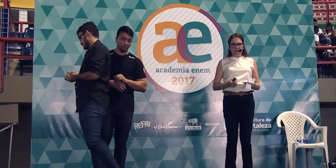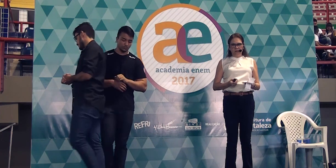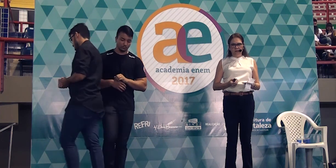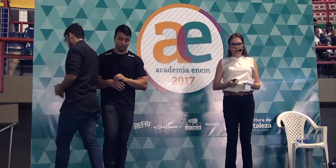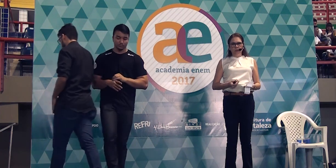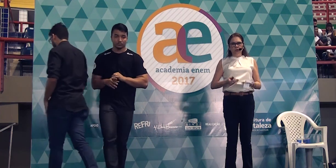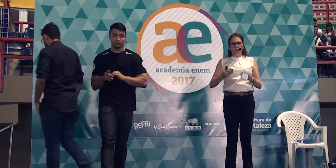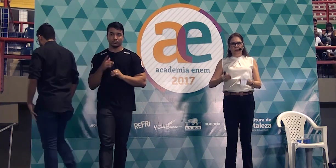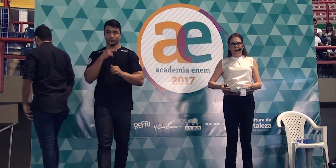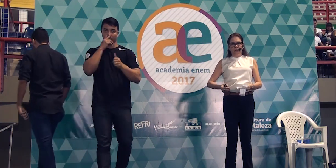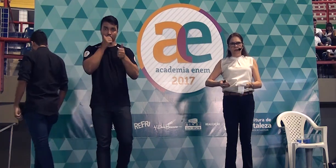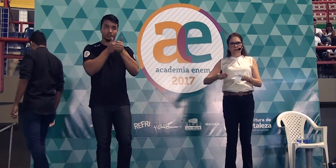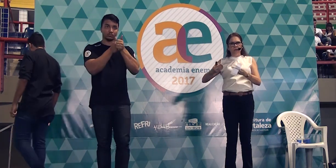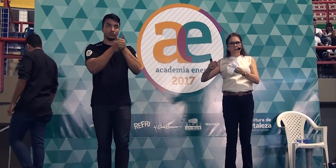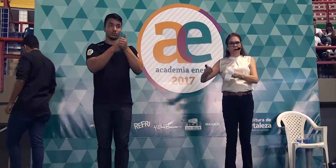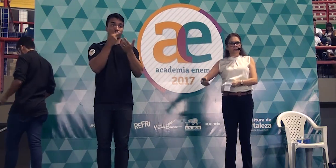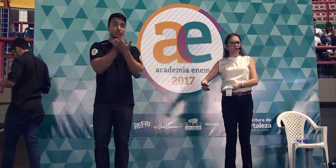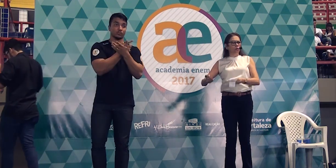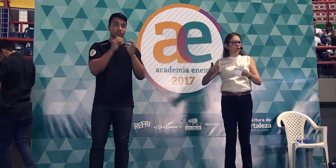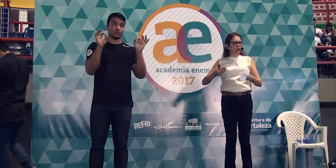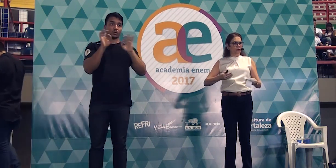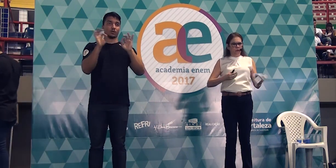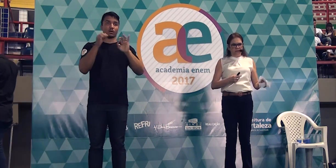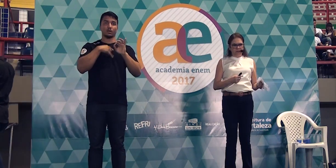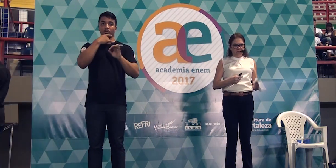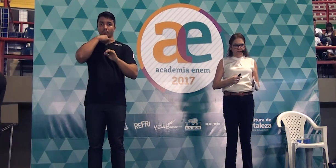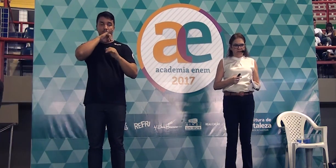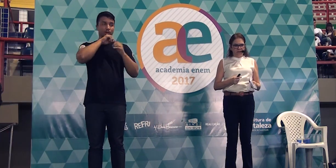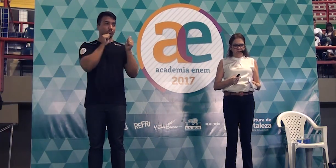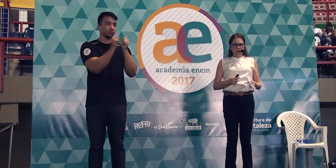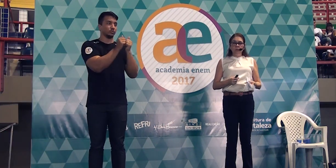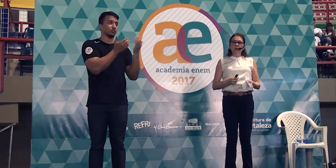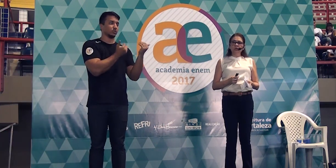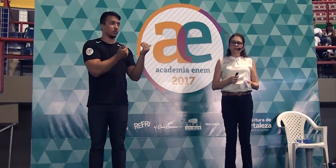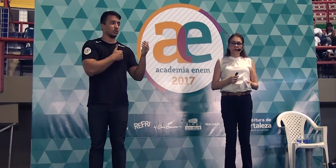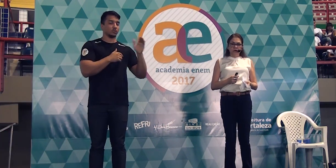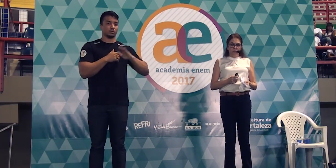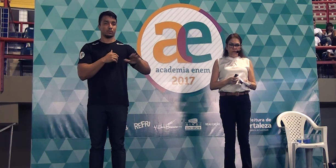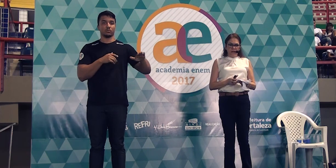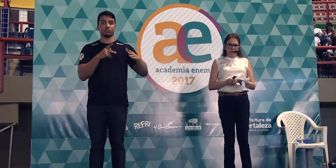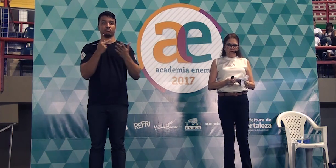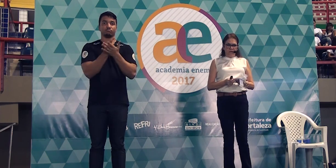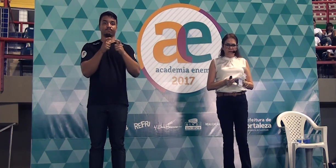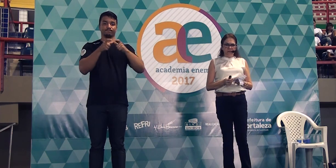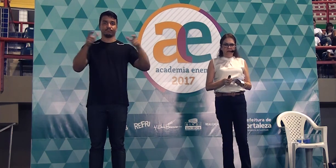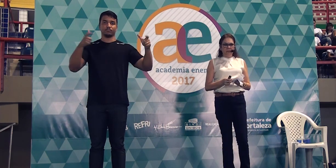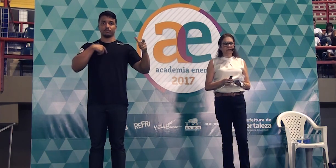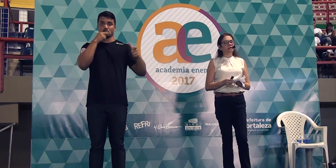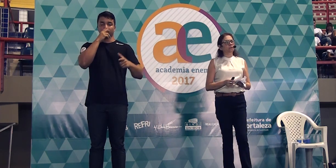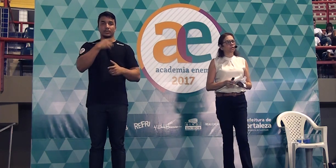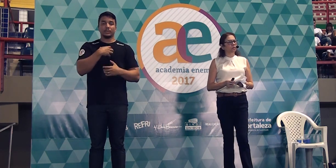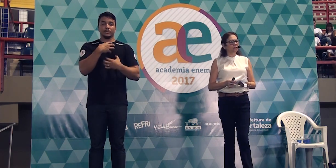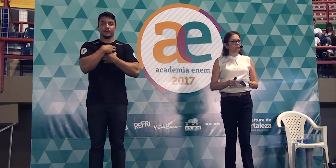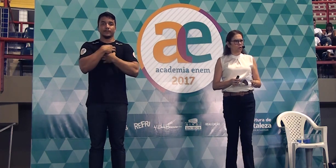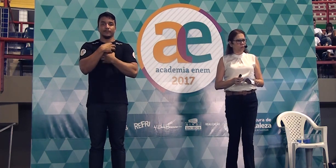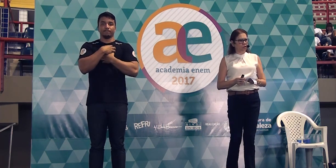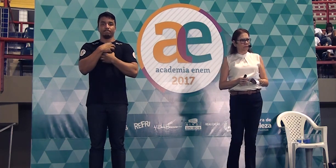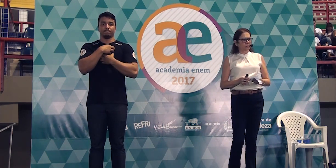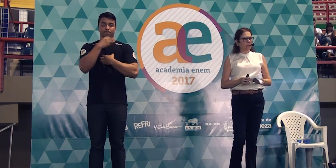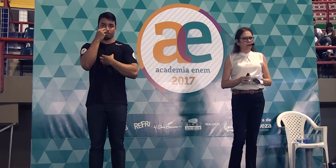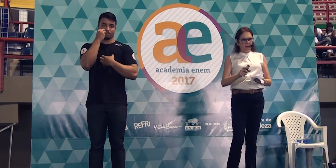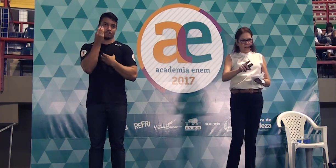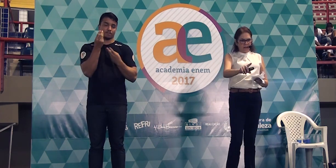acontece dos pais com o jovem ou com as crianças, muitos ficam vulneráveis e à mercê de toda